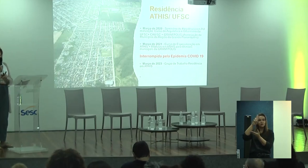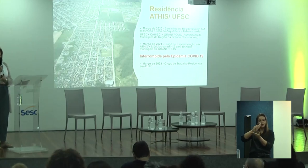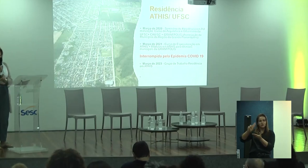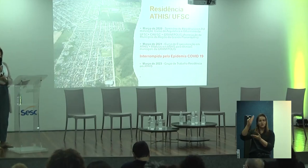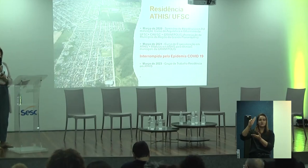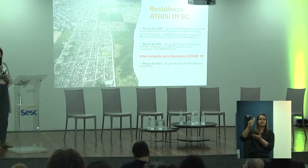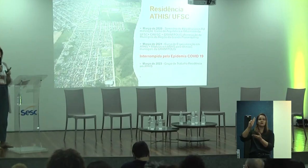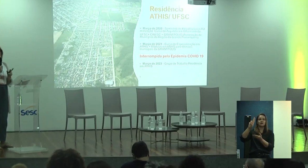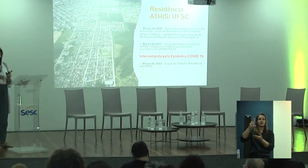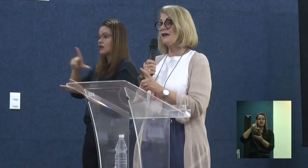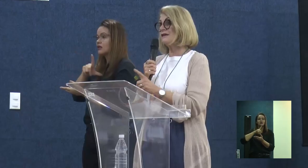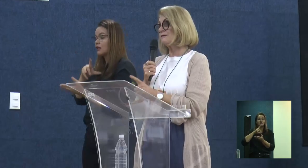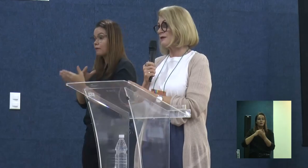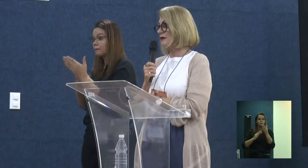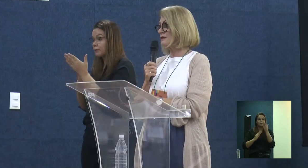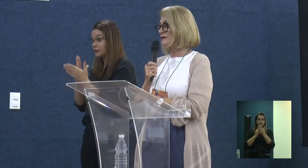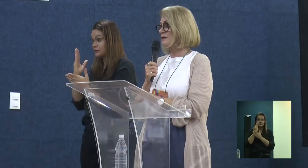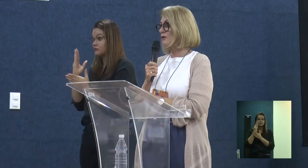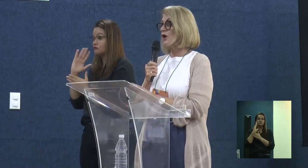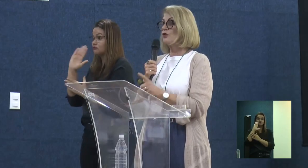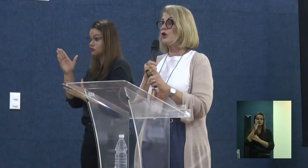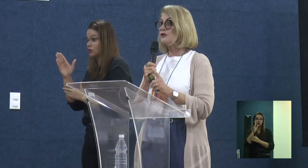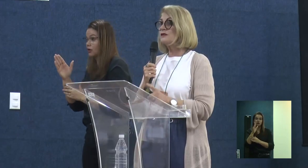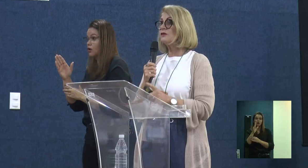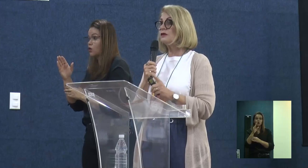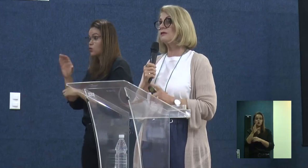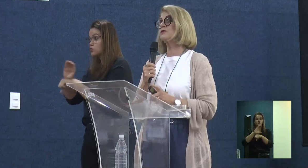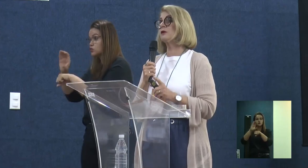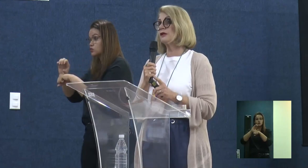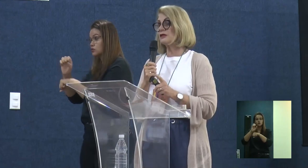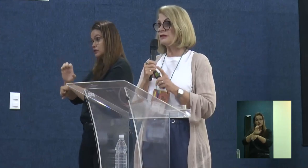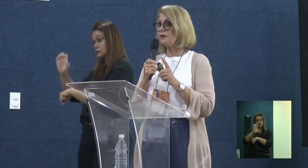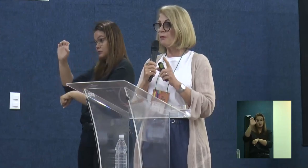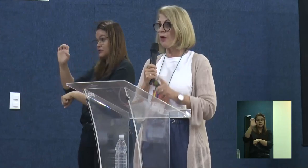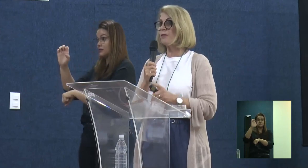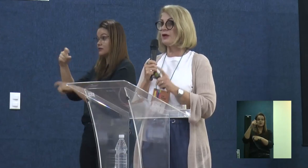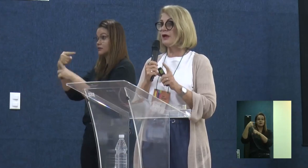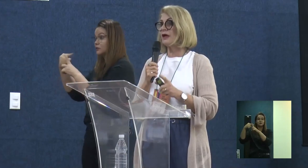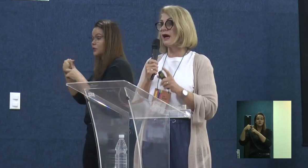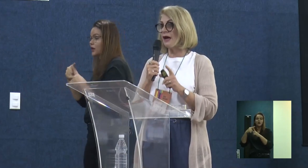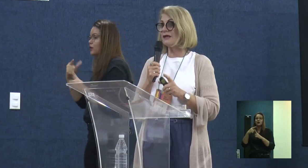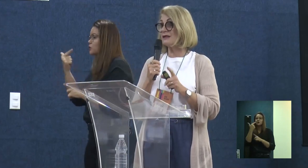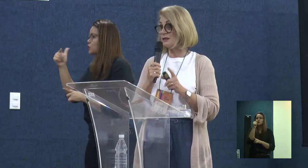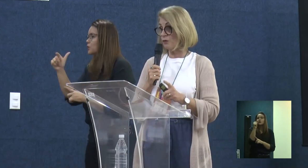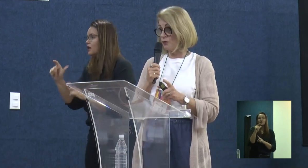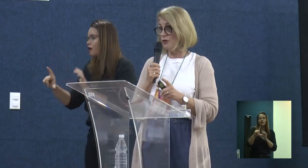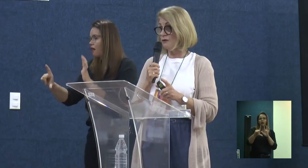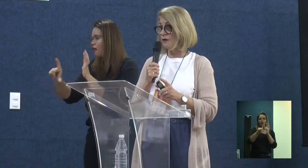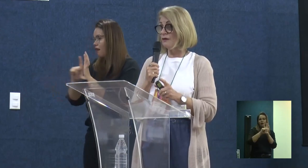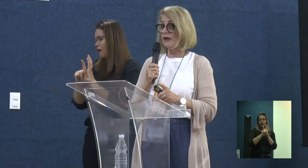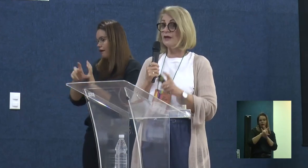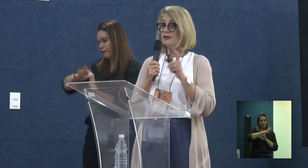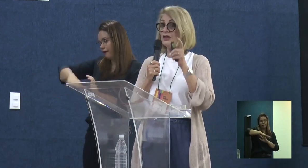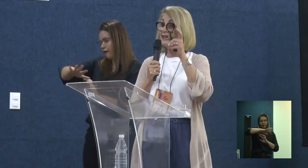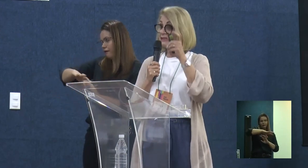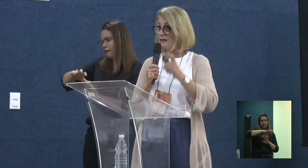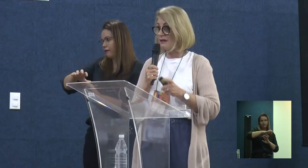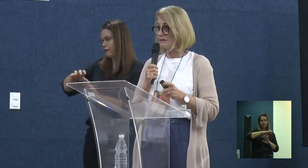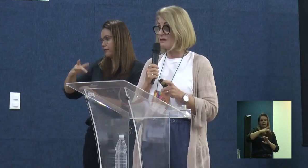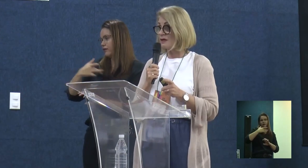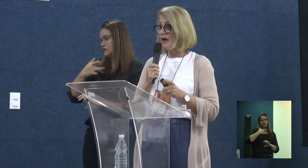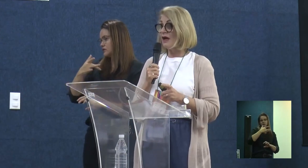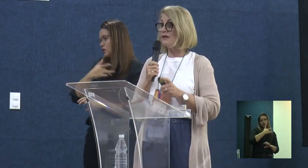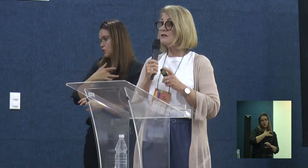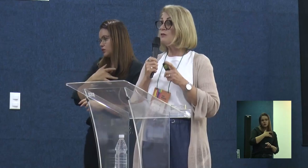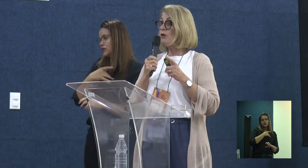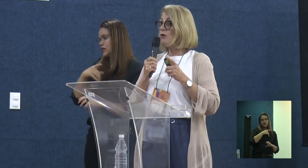aprovando, por enquanto, cursos de especialização. Nós não temos uma legislação própria, que nem a área da saúde, de